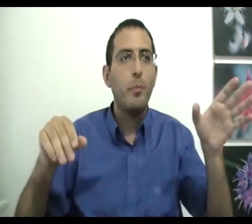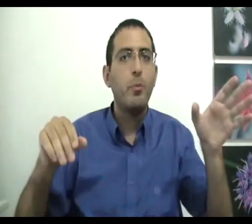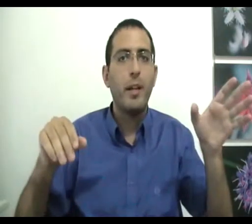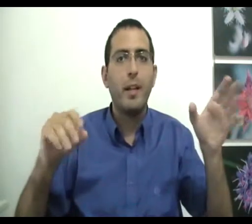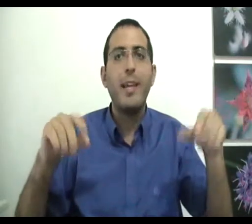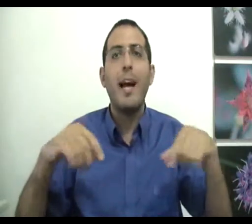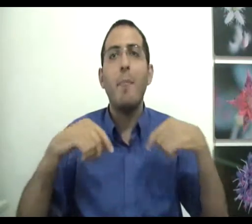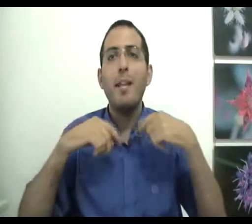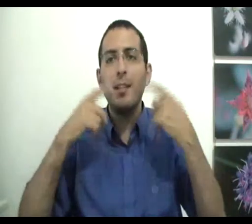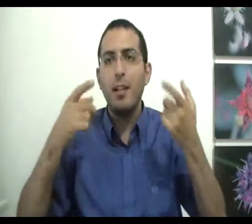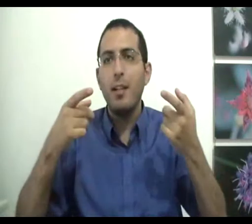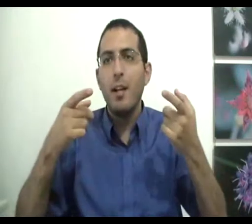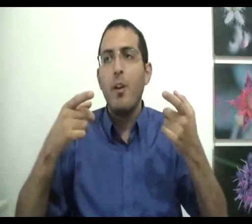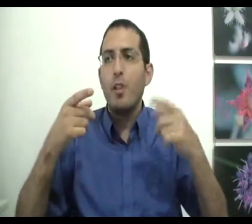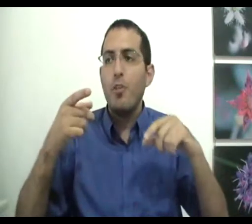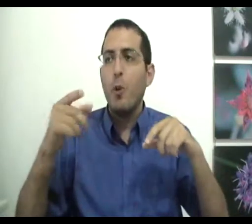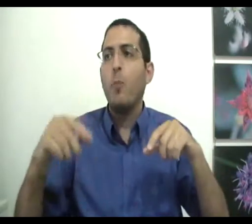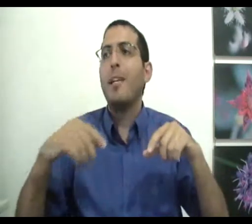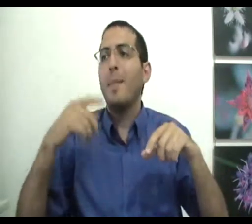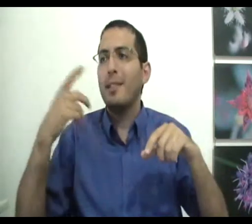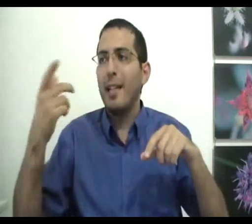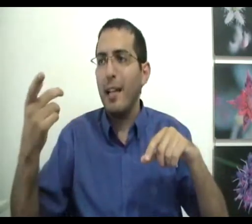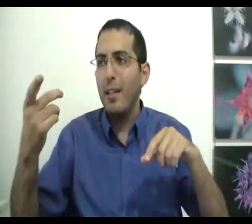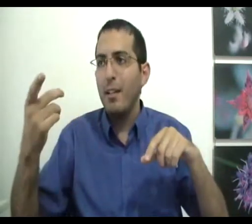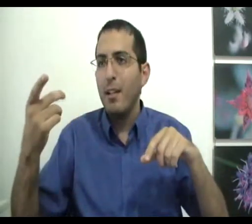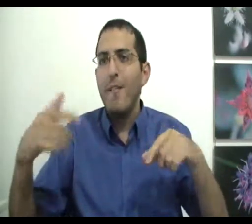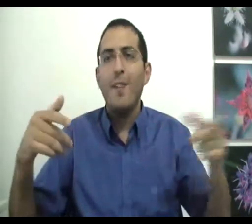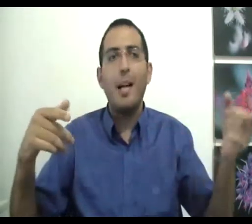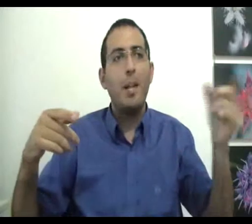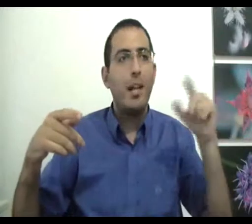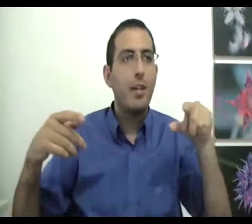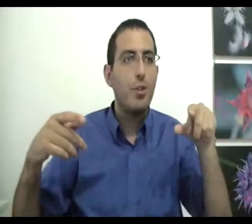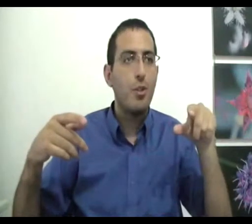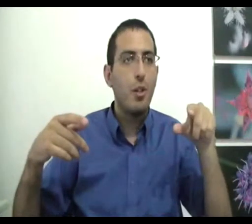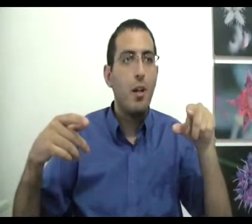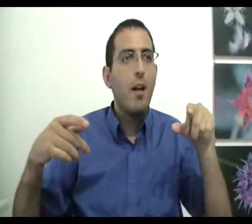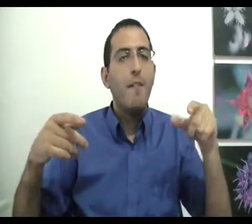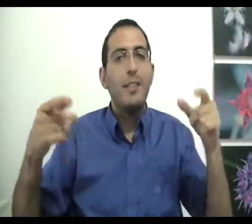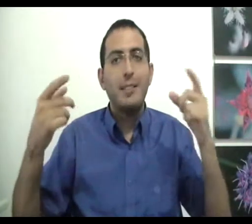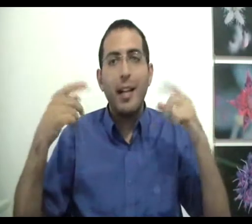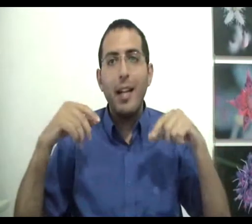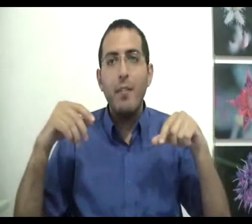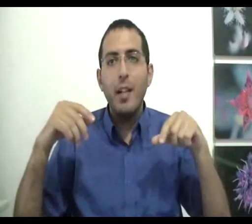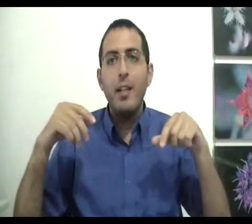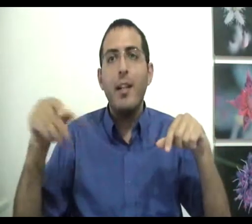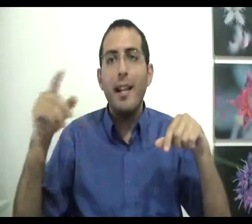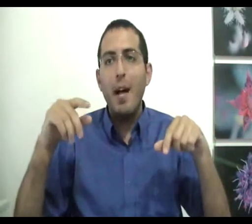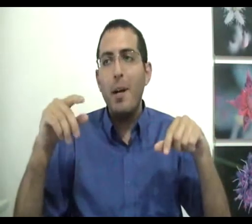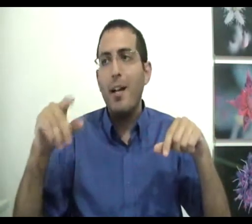מדויק כי האמת היא שיש מקום גם לשכל וגם לרגש ואתה צריך להבין למה